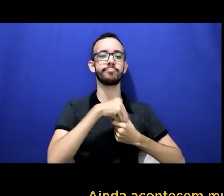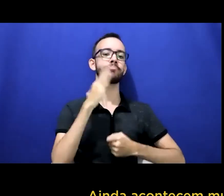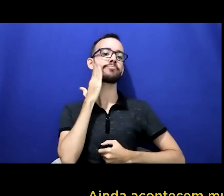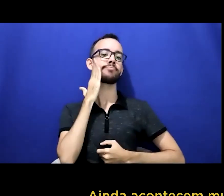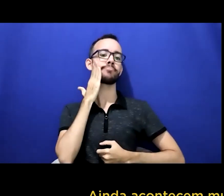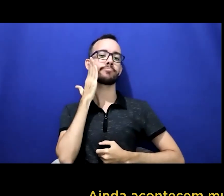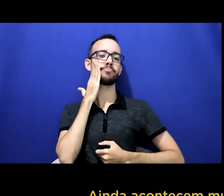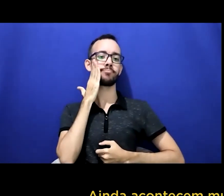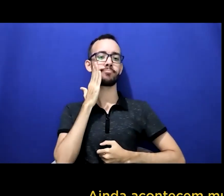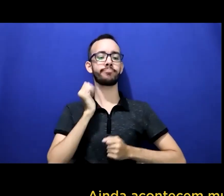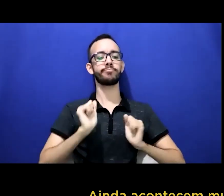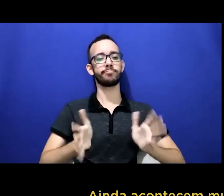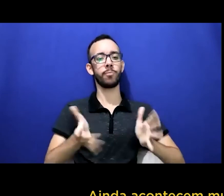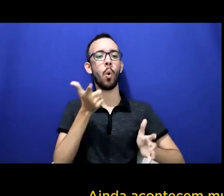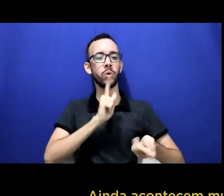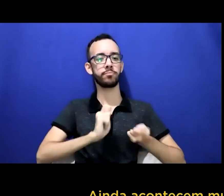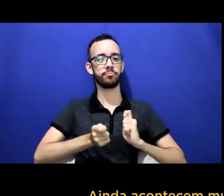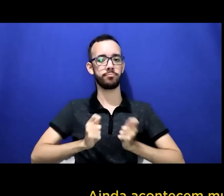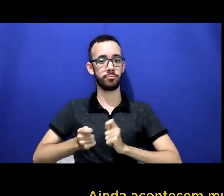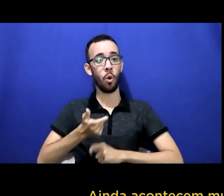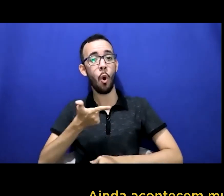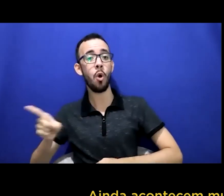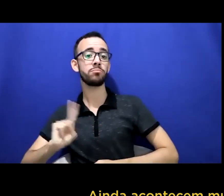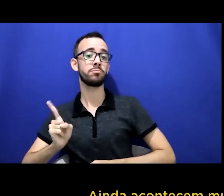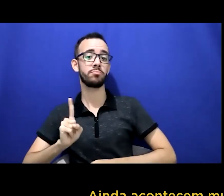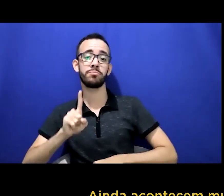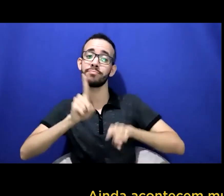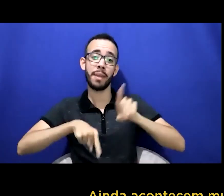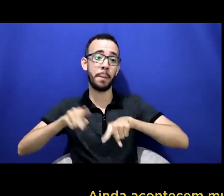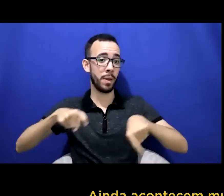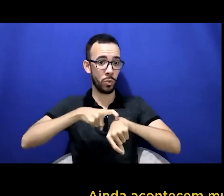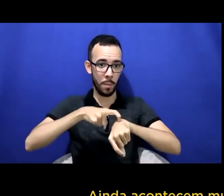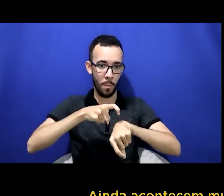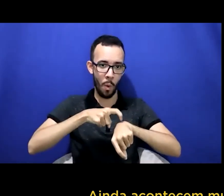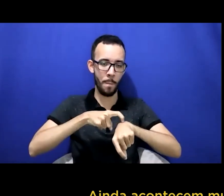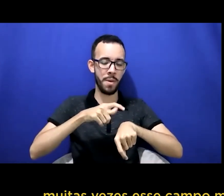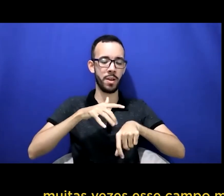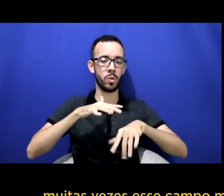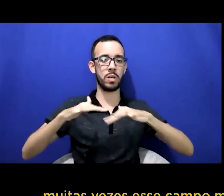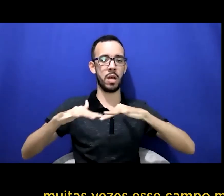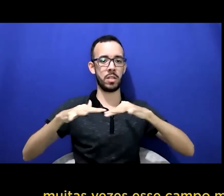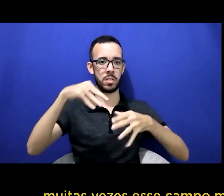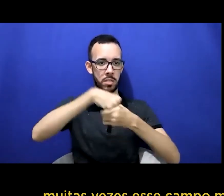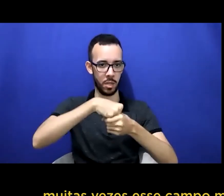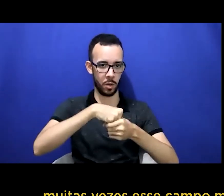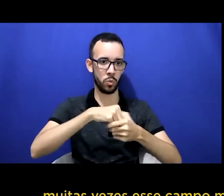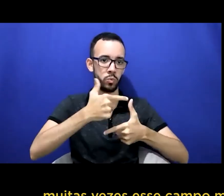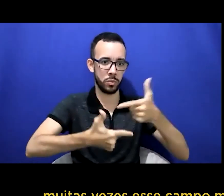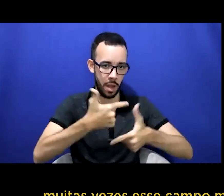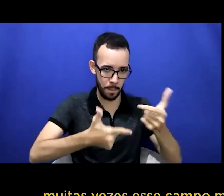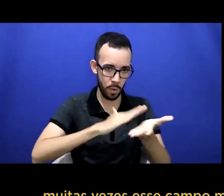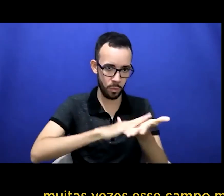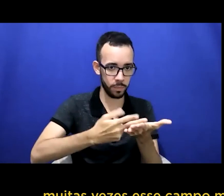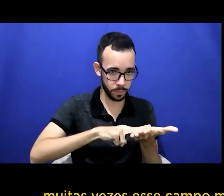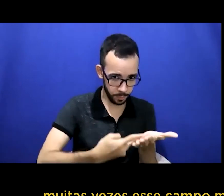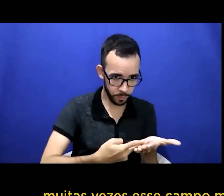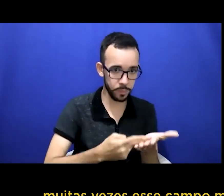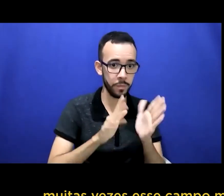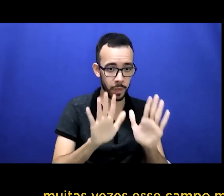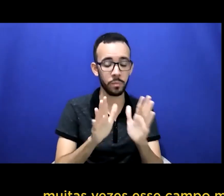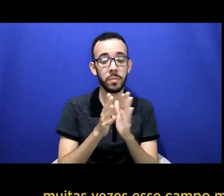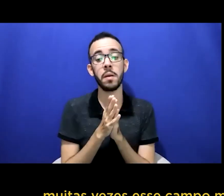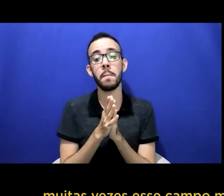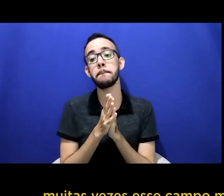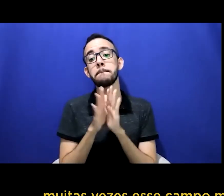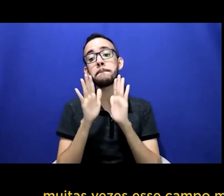falhas porque ainda é um campo pouco explorado muitas vezes esse campo musical essa